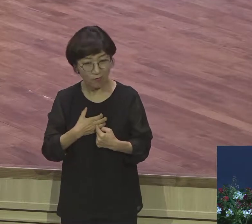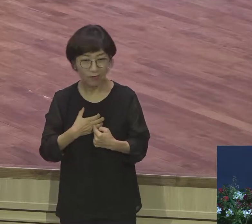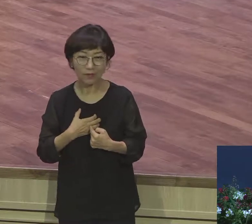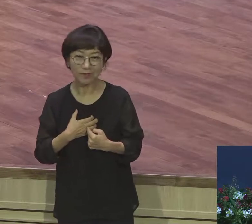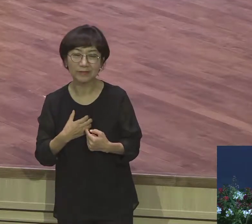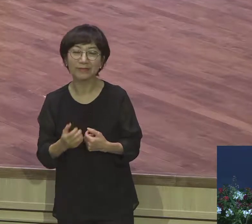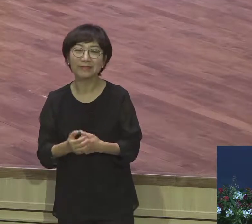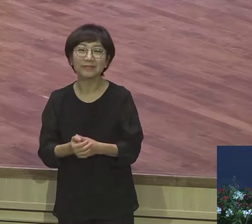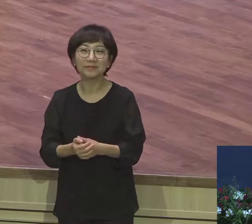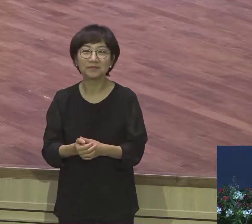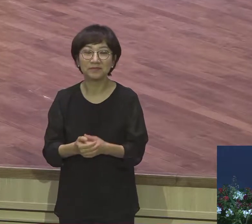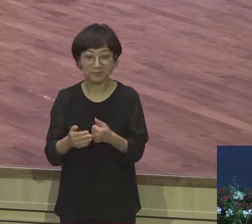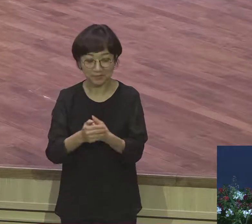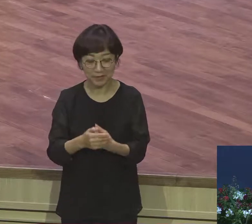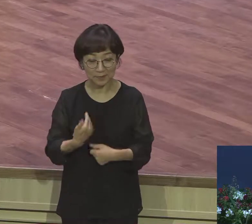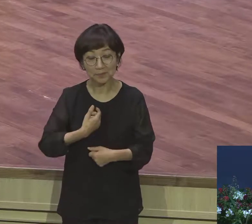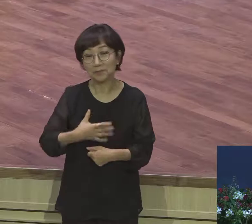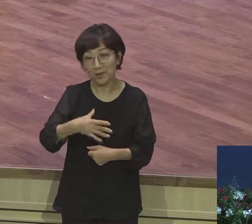종들을 보내요